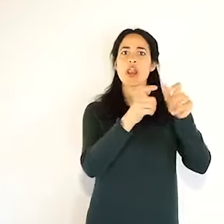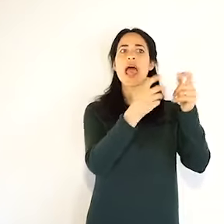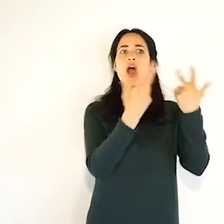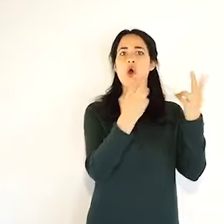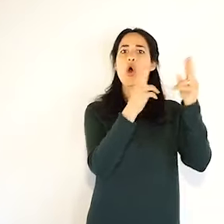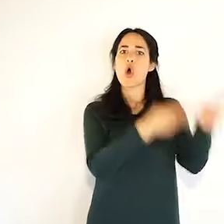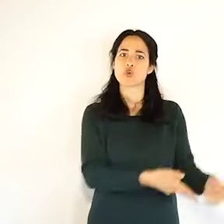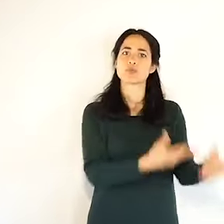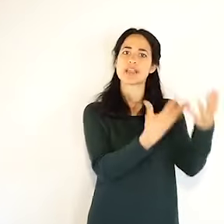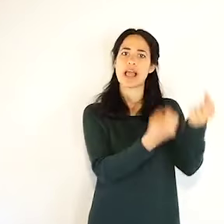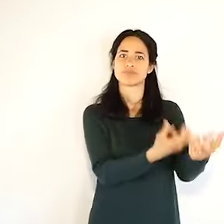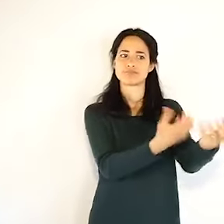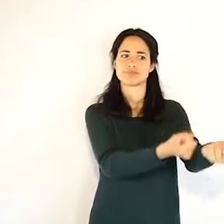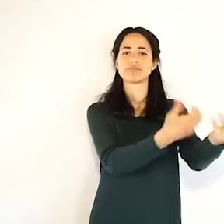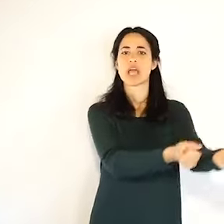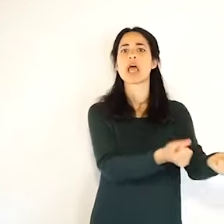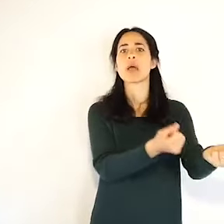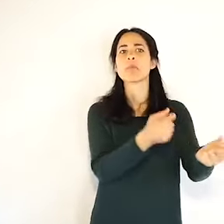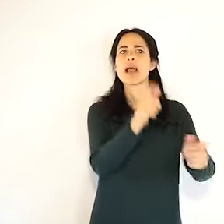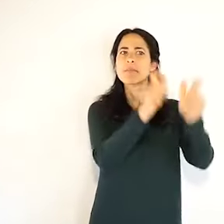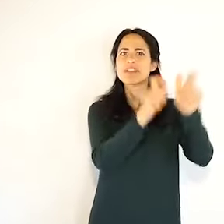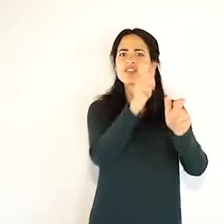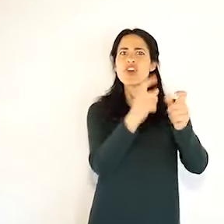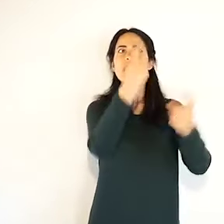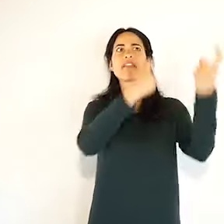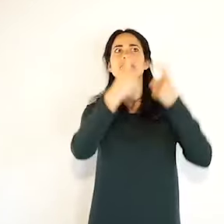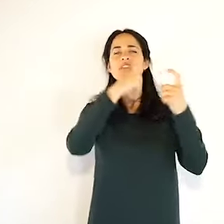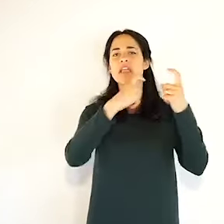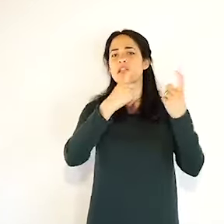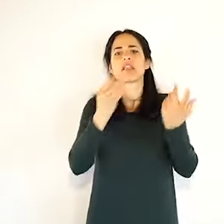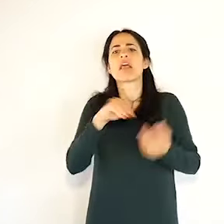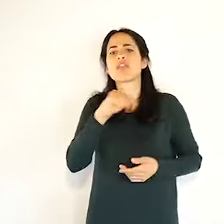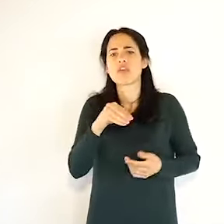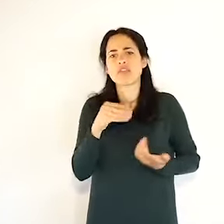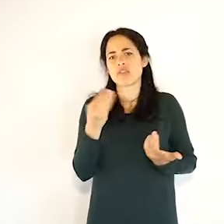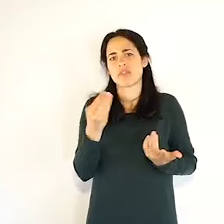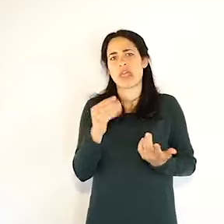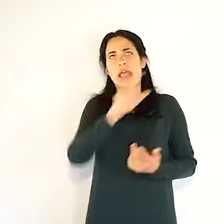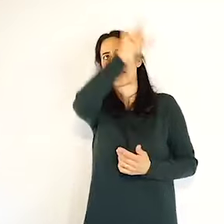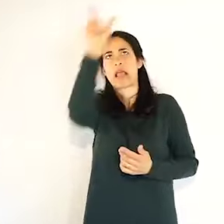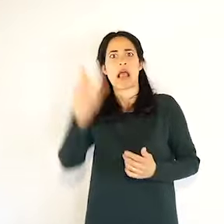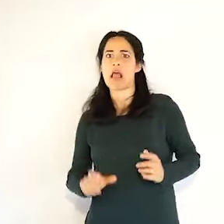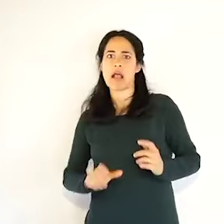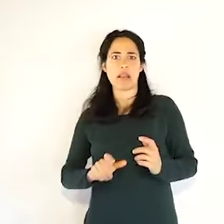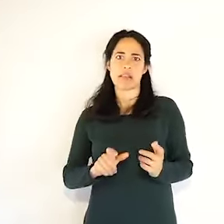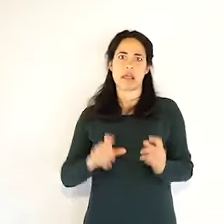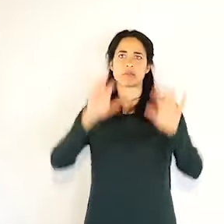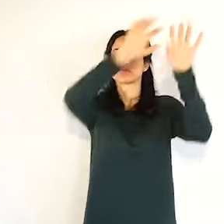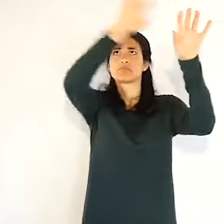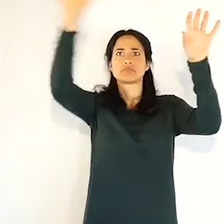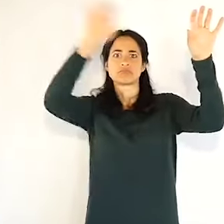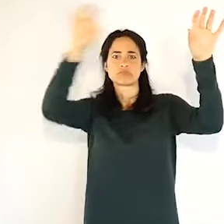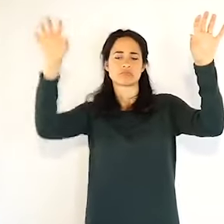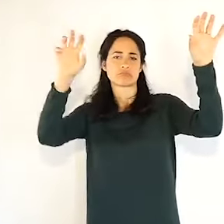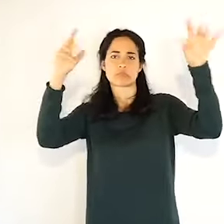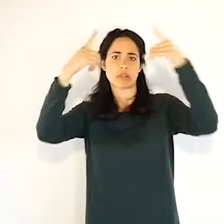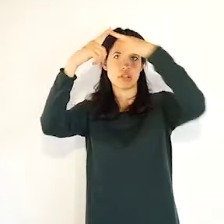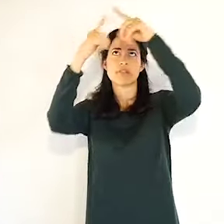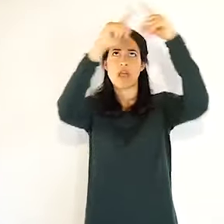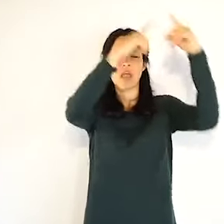medici e infermieri per le province di